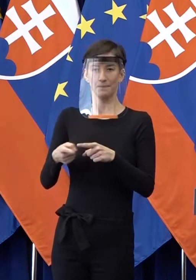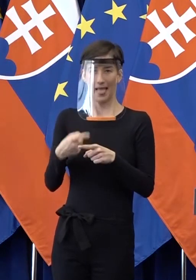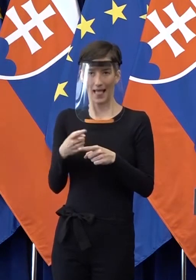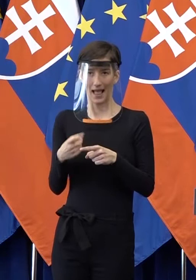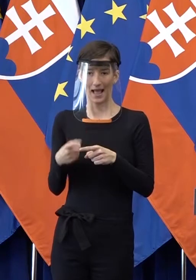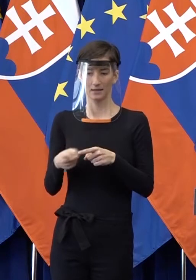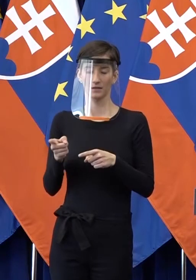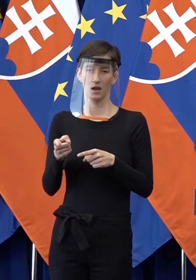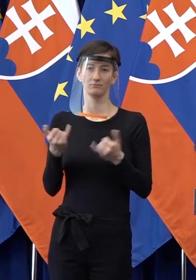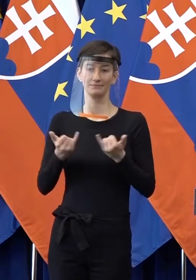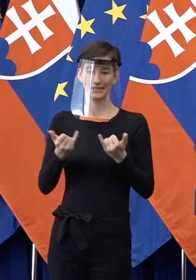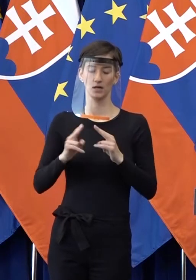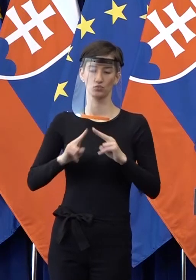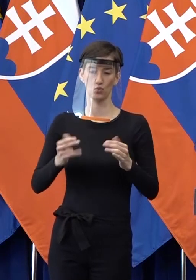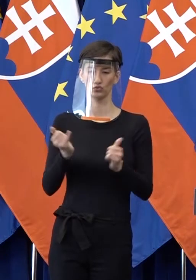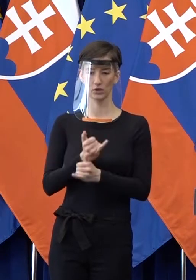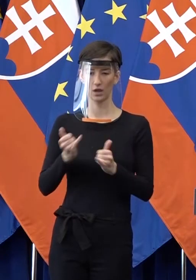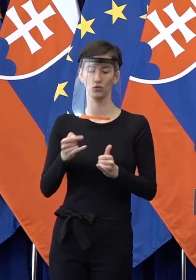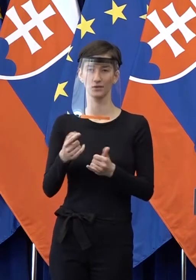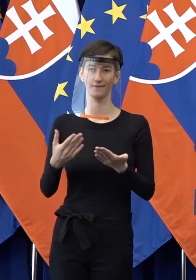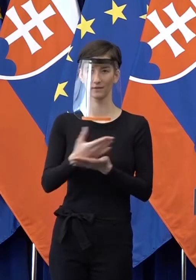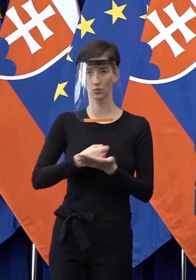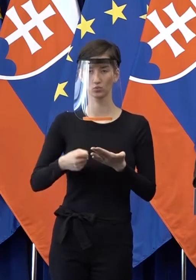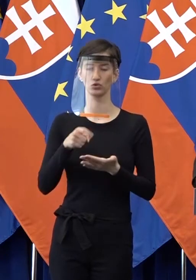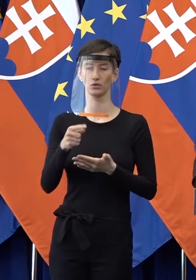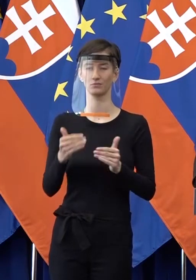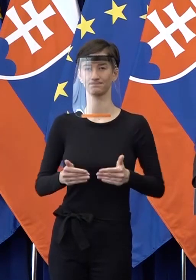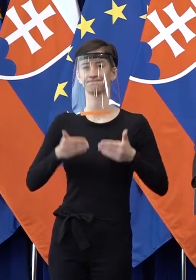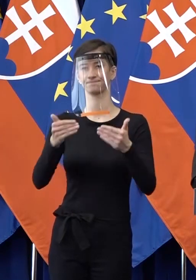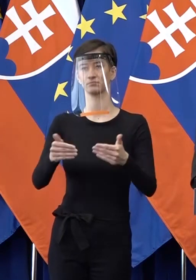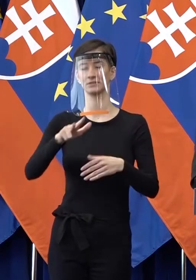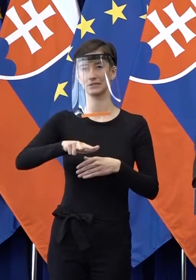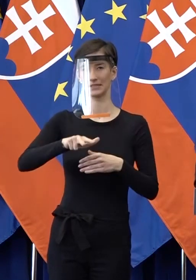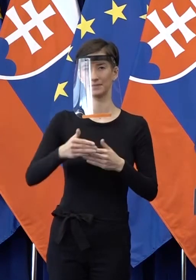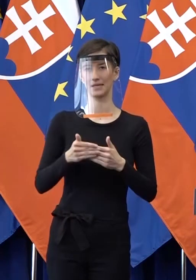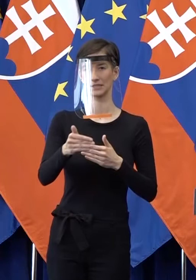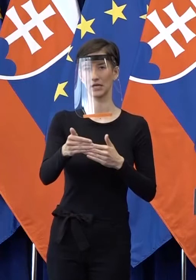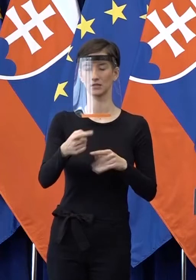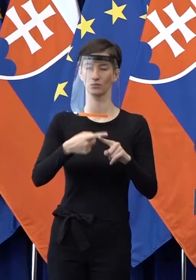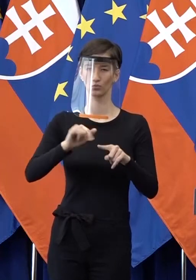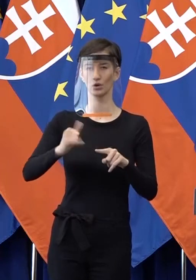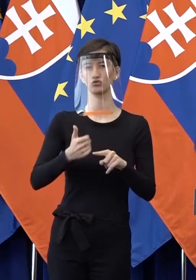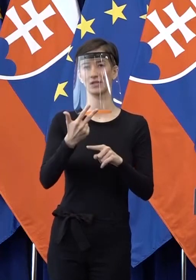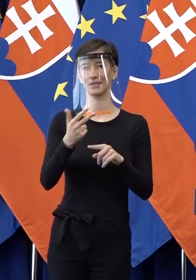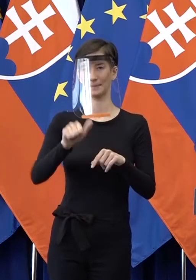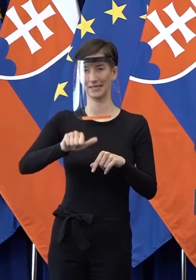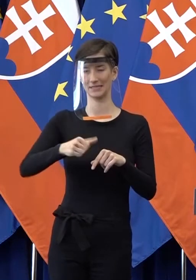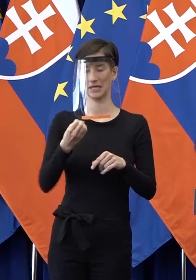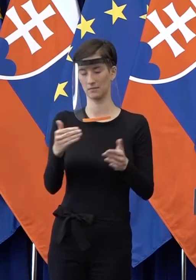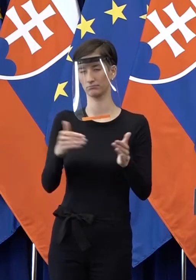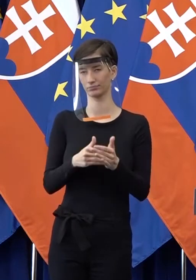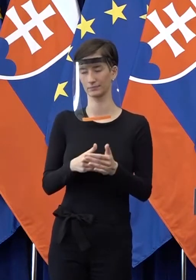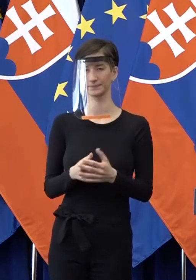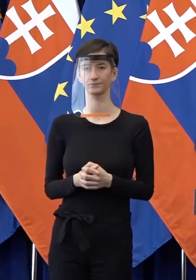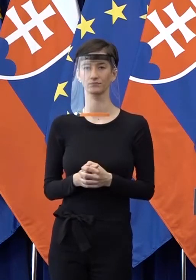znak, ale má životnú potrebu, lebo typicky tie autá predstavujú naozaj také tie rodinné autá, ktoré tá rodina potrebuje,